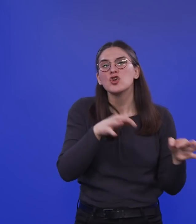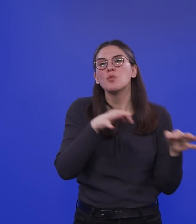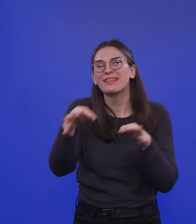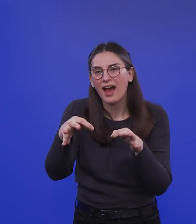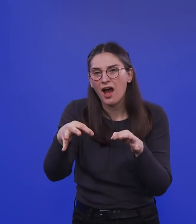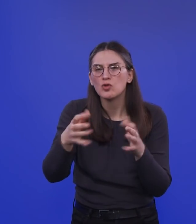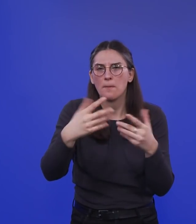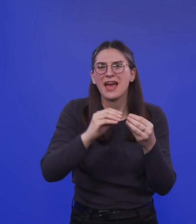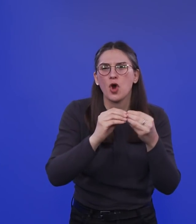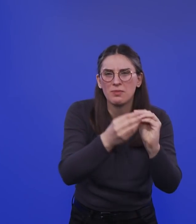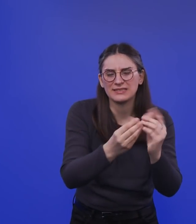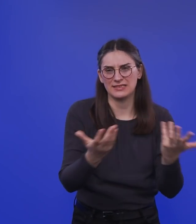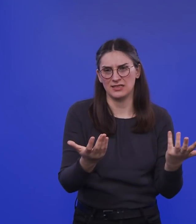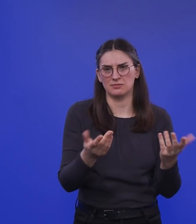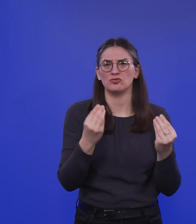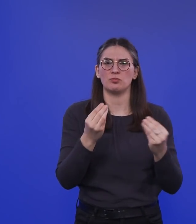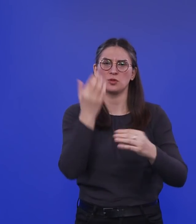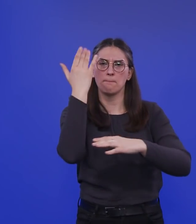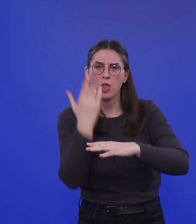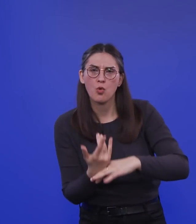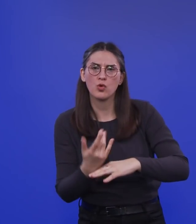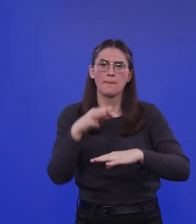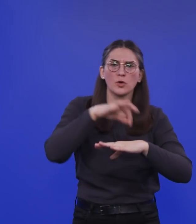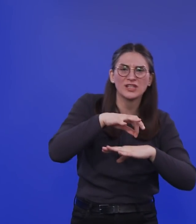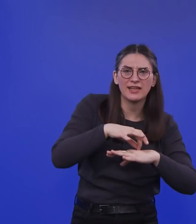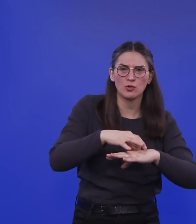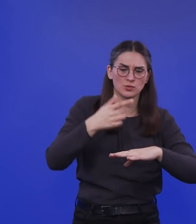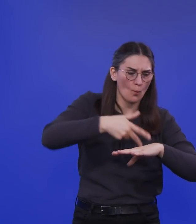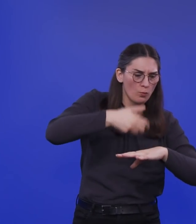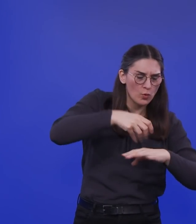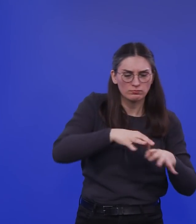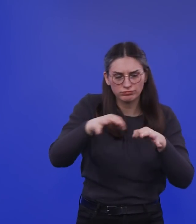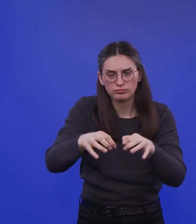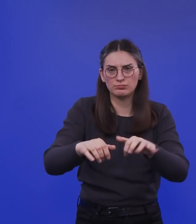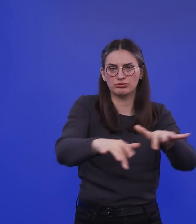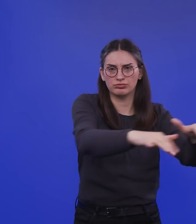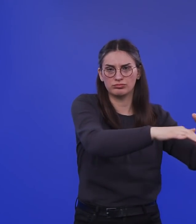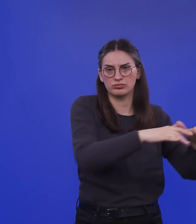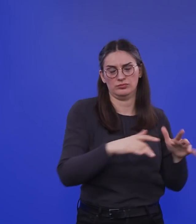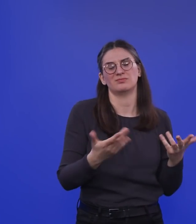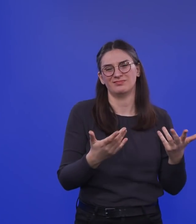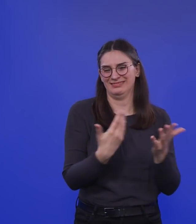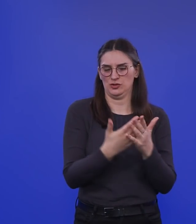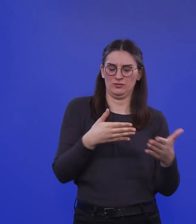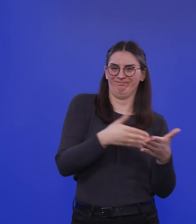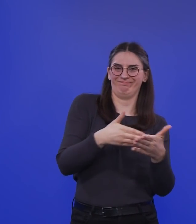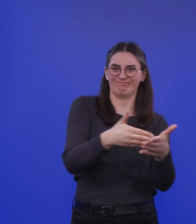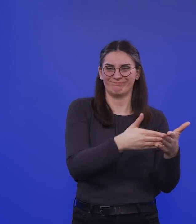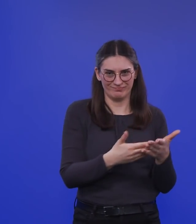komplizierter. Das Virus geht ins Blut und wird über Moskitos übertragen, sodass also da auch die Weitergabe schon schwierig ist. Aber es ist wohl